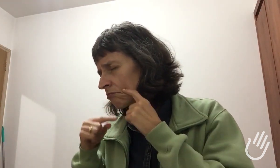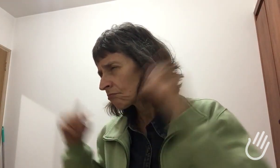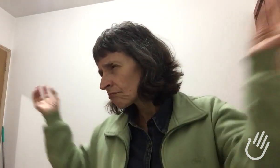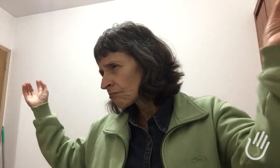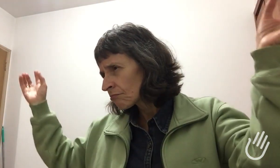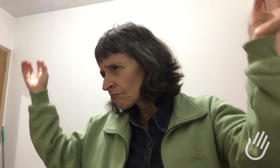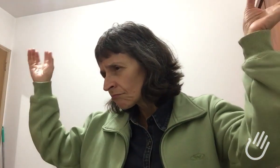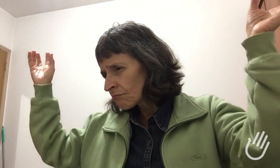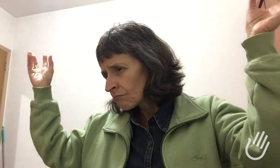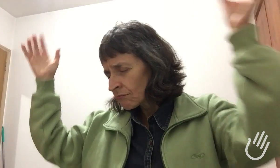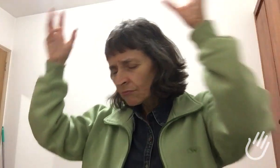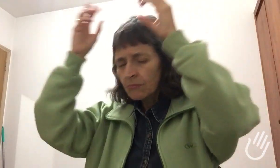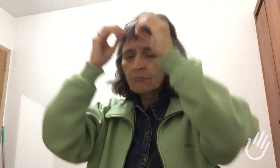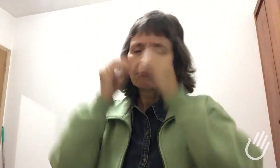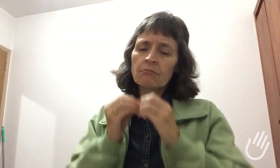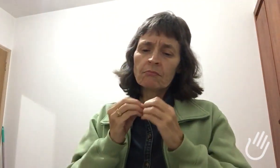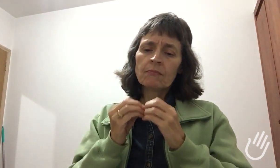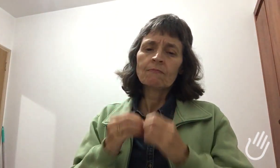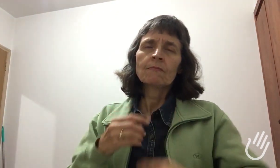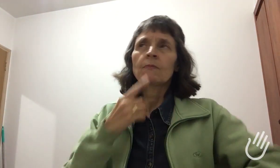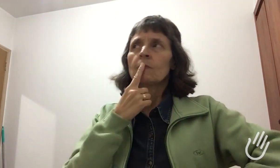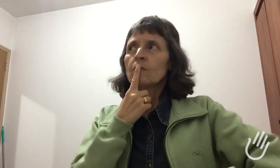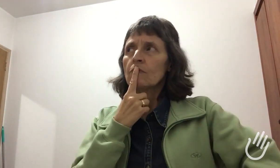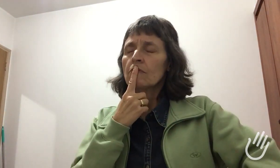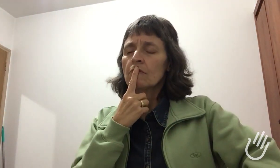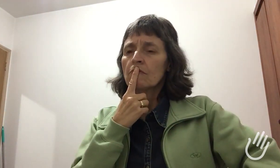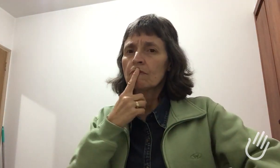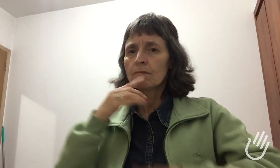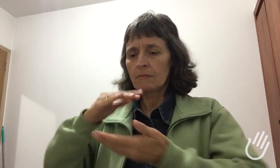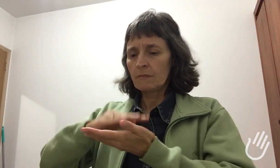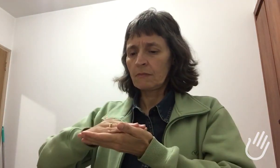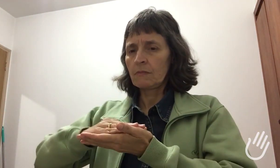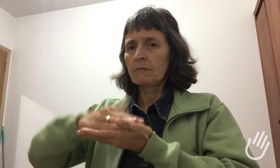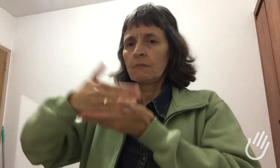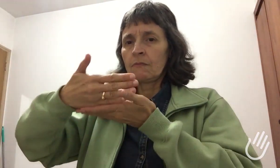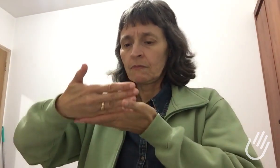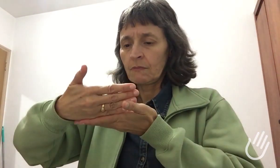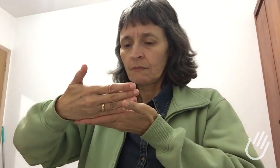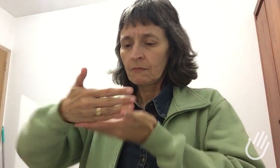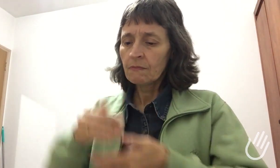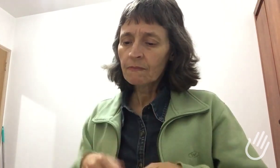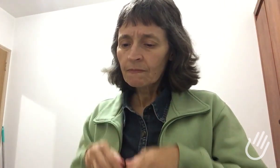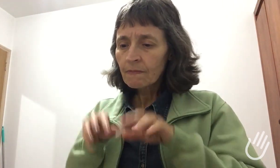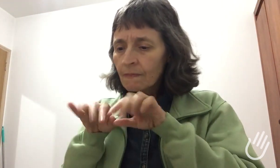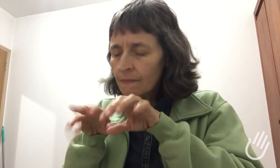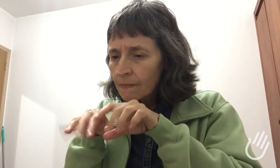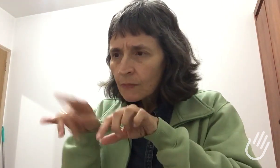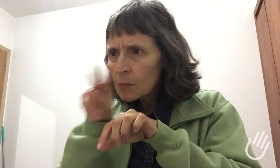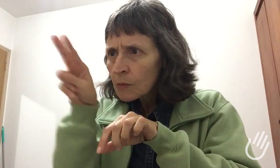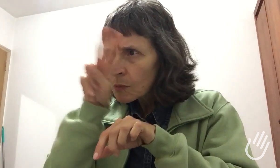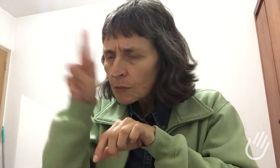fala, não, eu não sei, me desculpe. Só sabe falar desculpa, então fica bem triste.